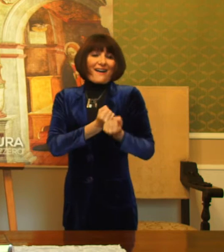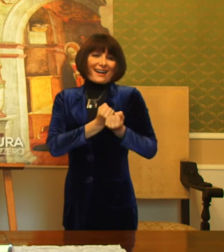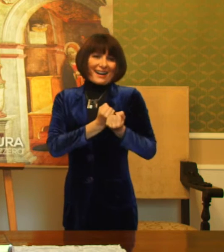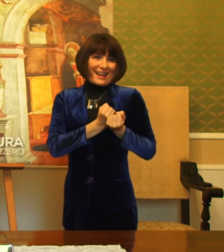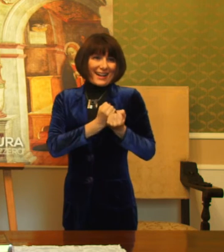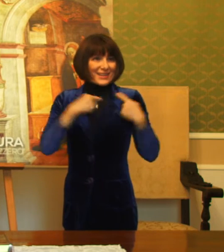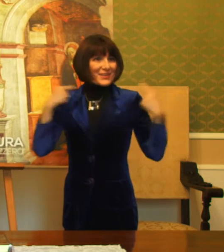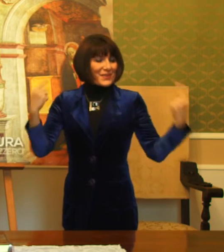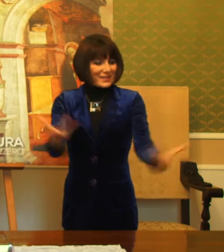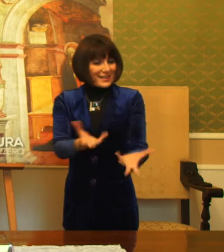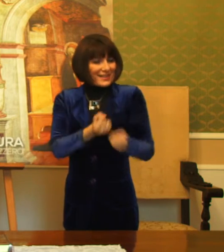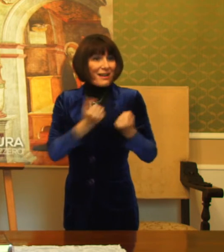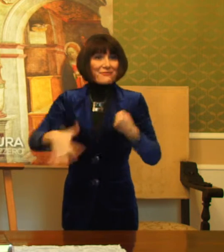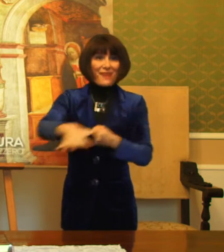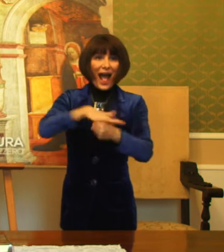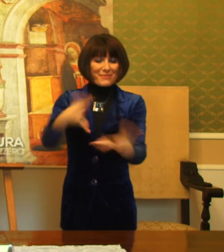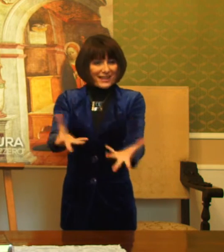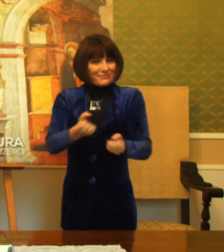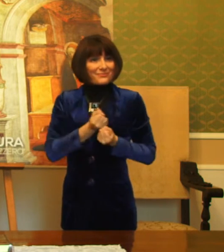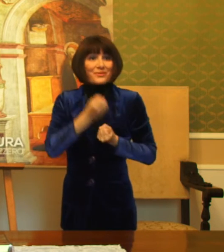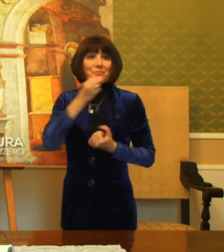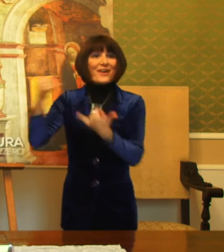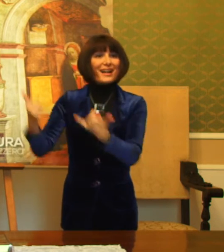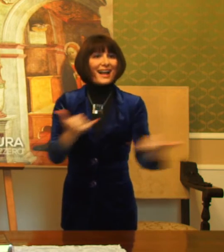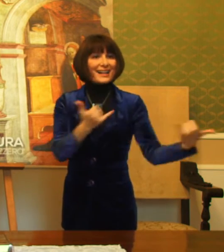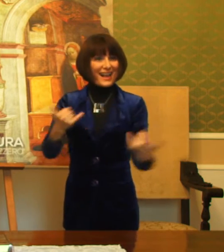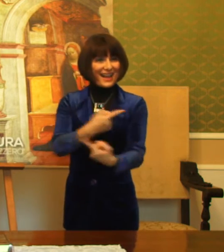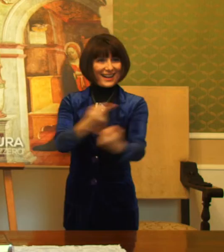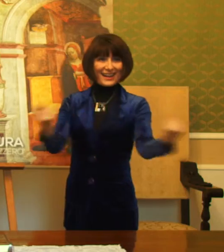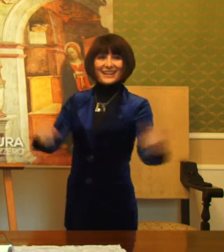entrare in ogni famiglia. Buon Natale a tutti!